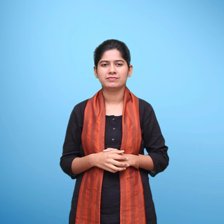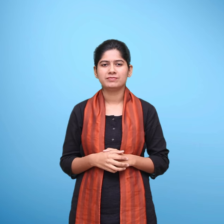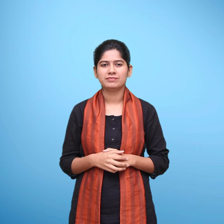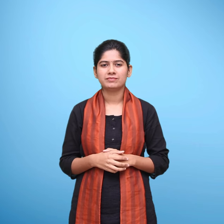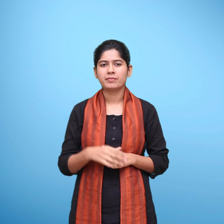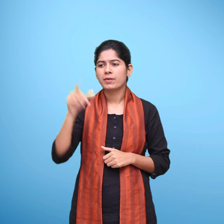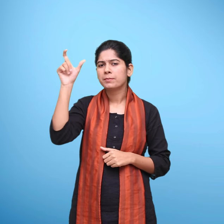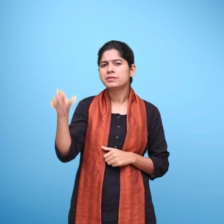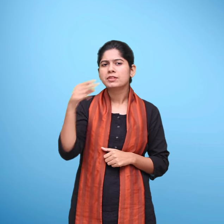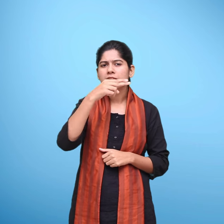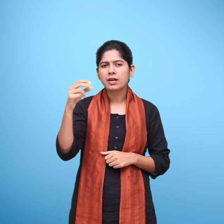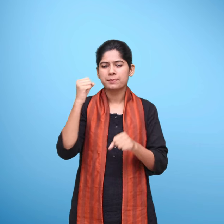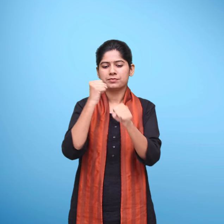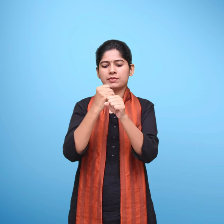परिशद विशेश रूप से